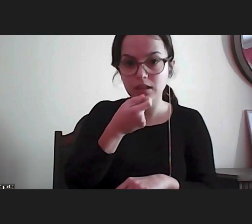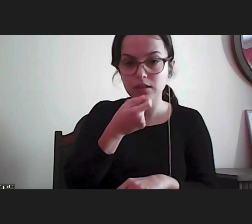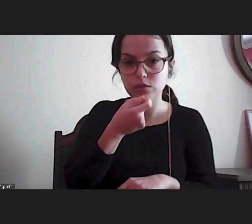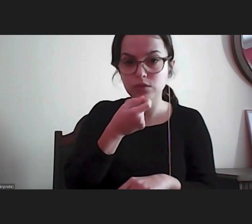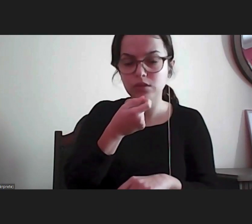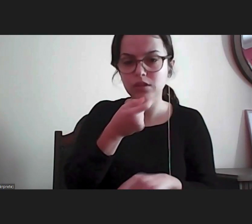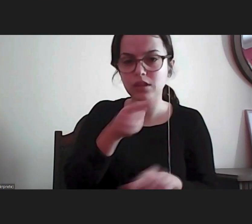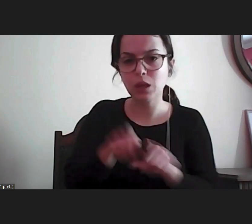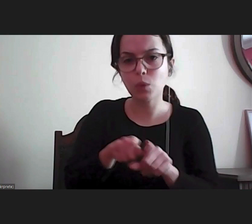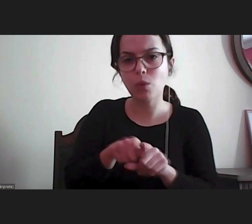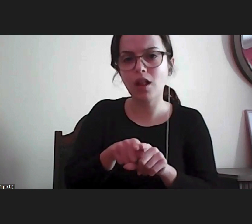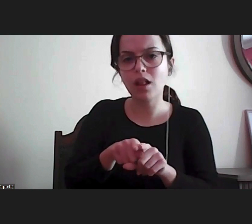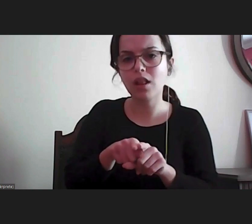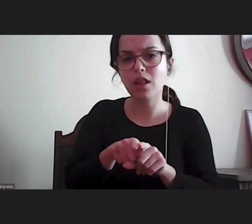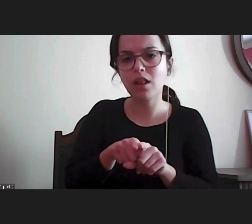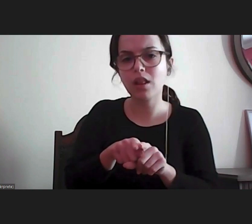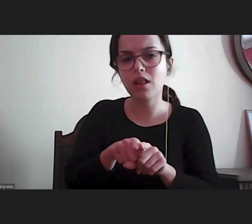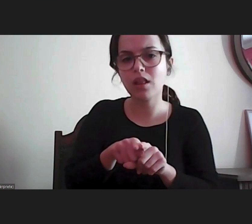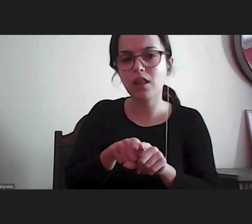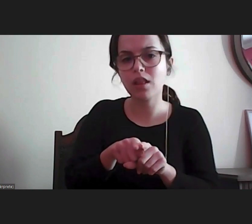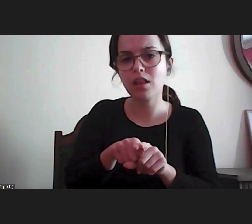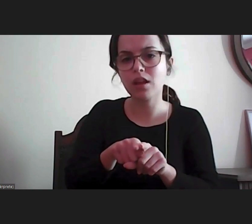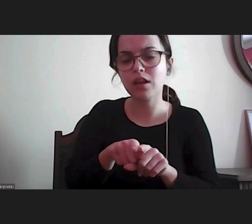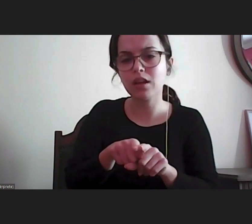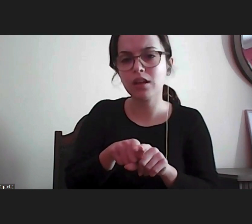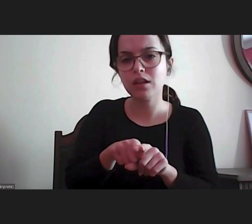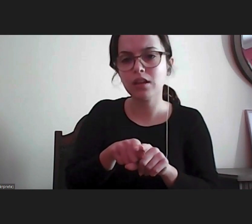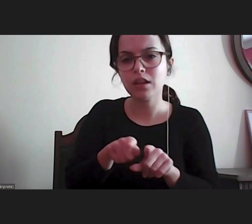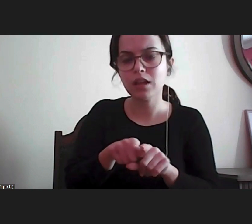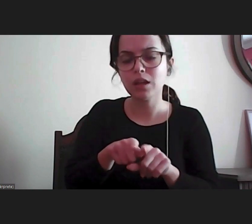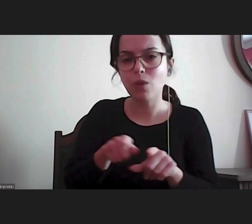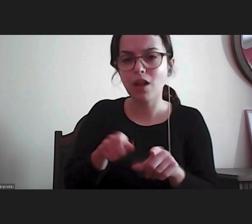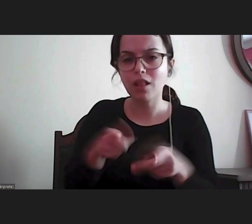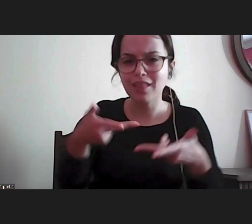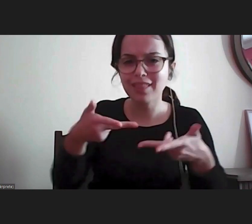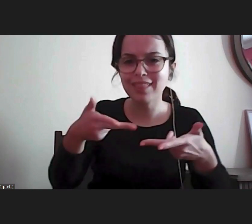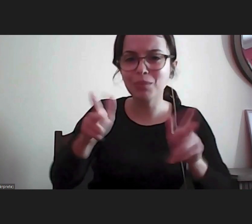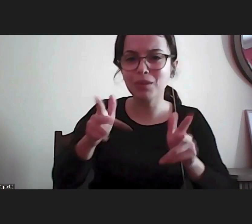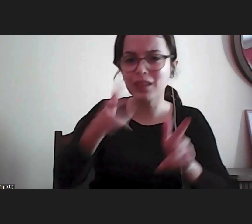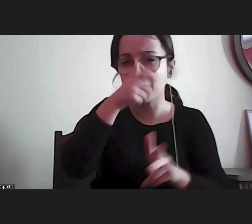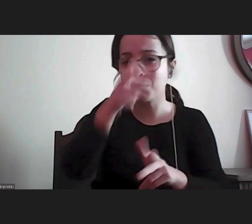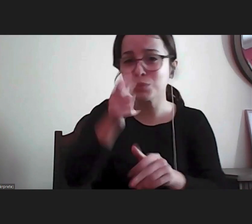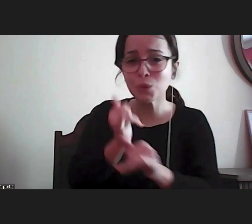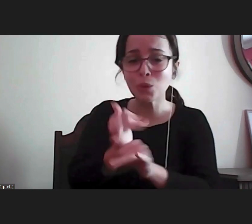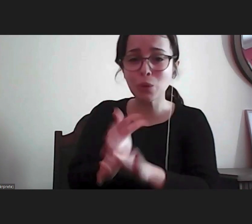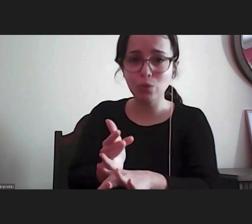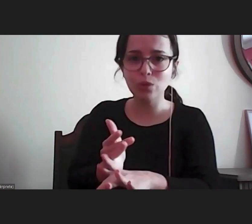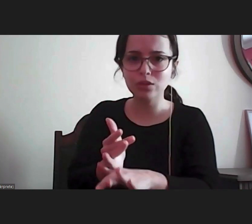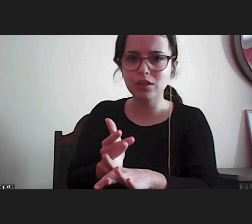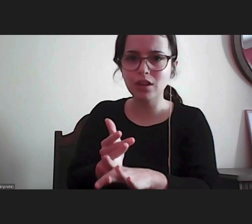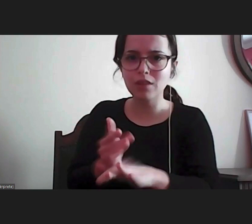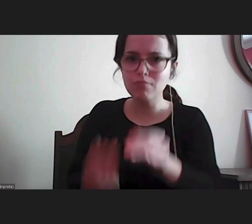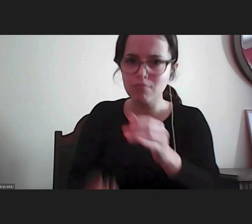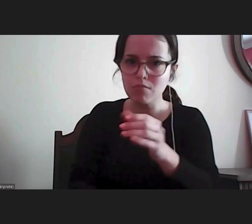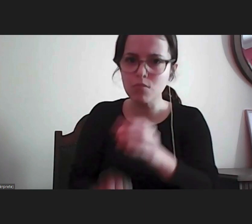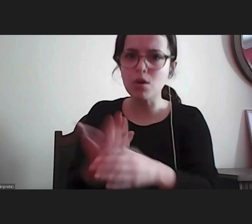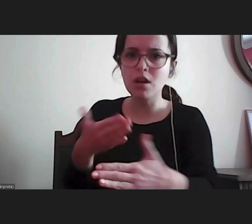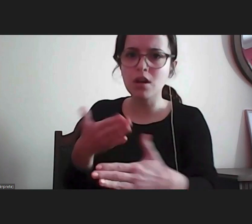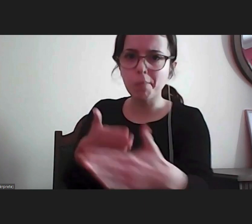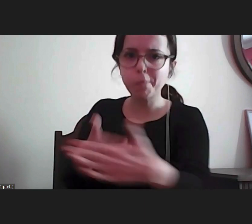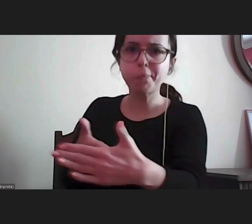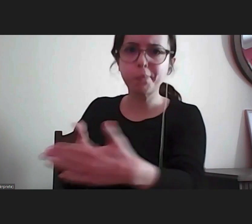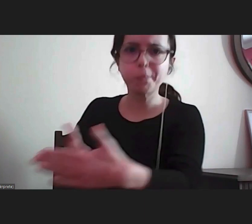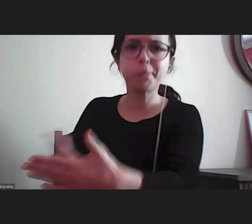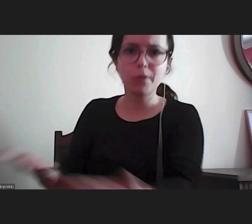reconhecer que isso há uma implicação com a liberdade da pessoa e com a possibilidade de liberdade do recurso à contenção química